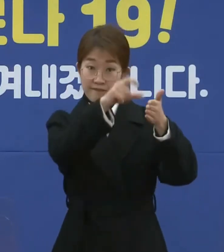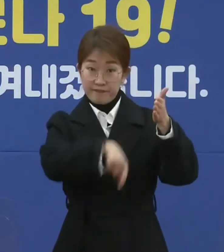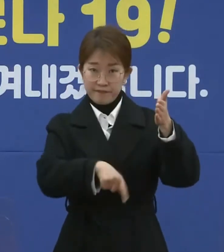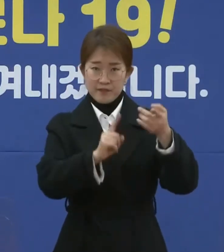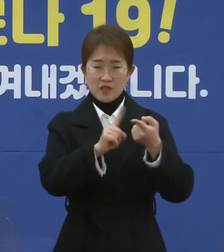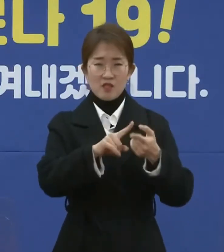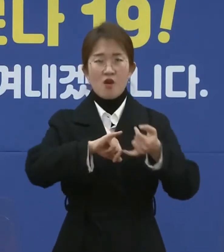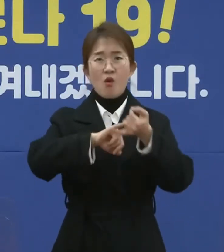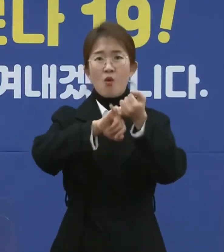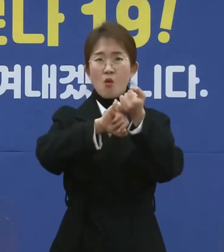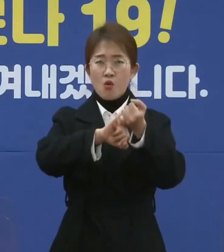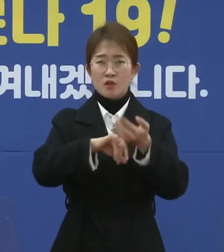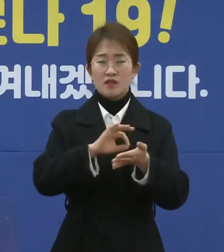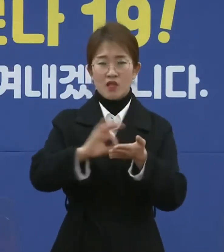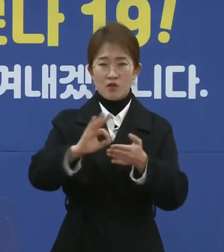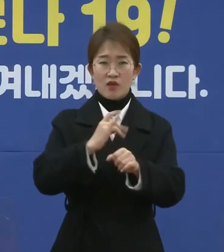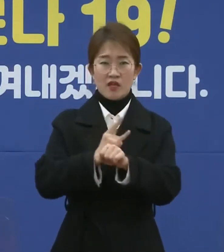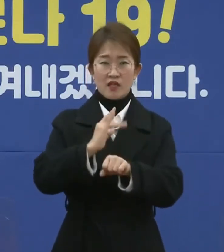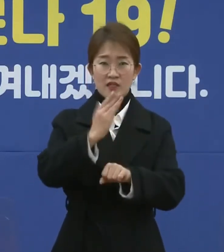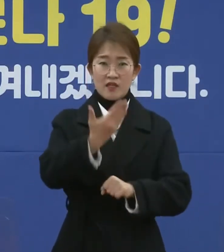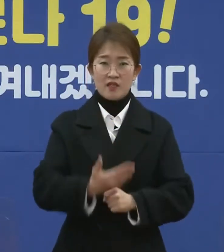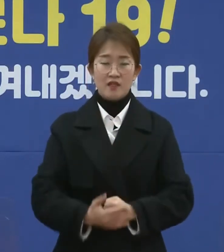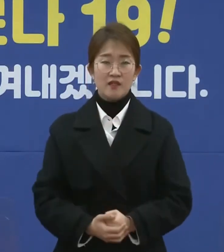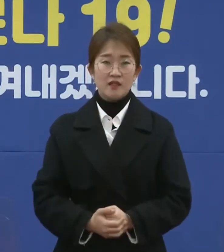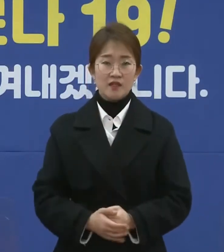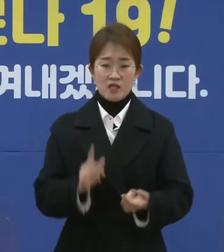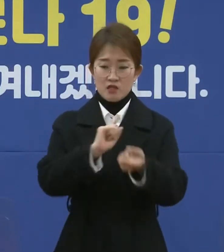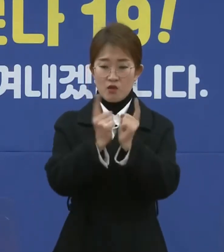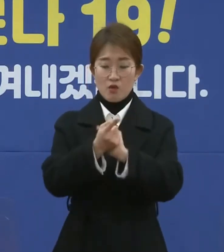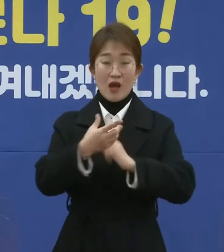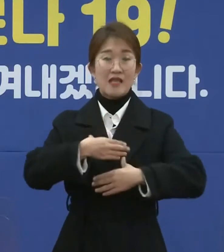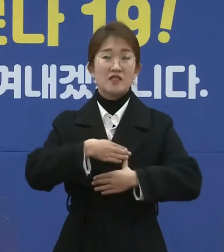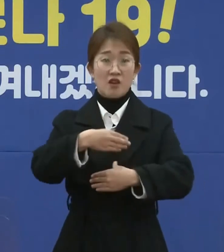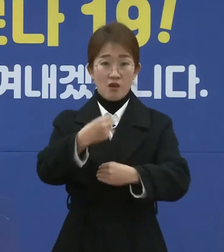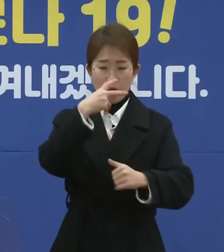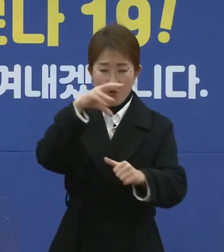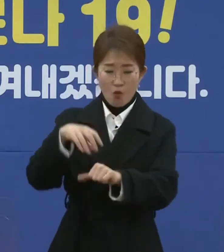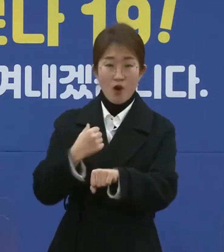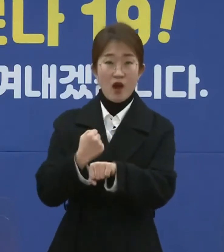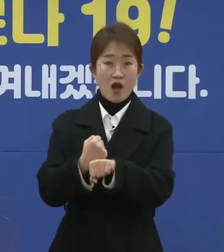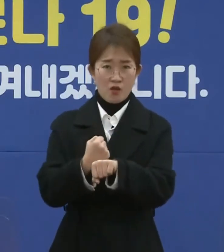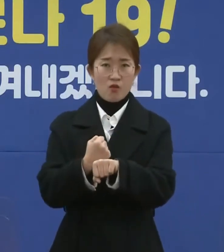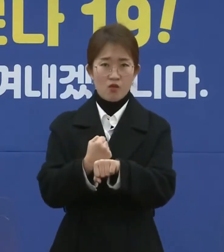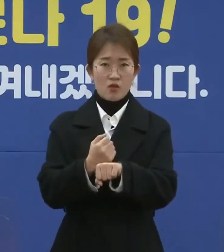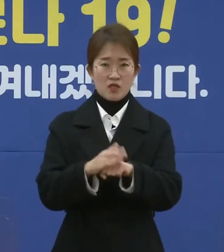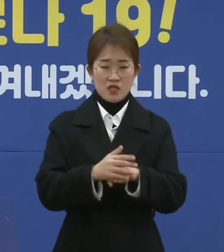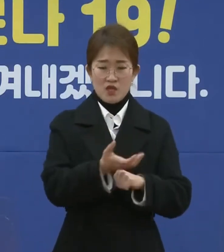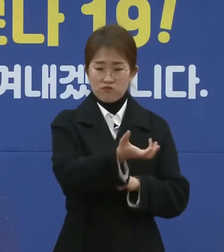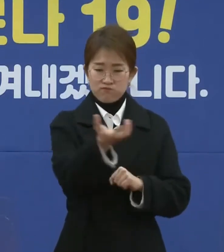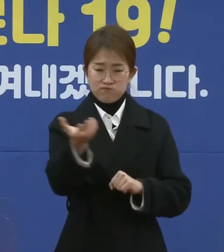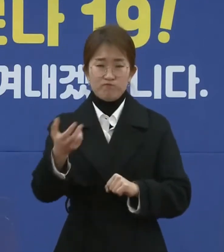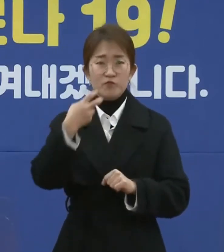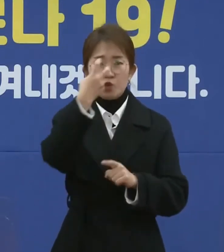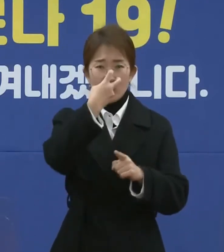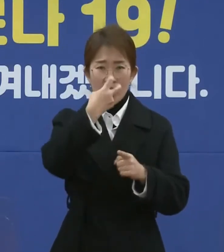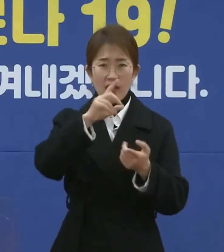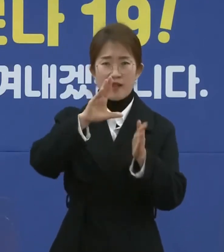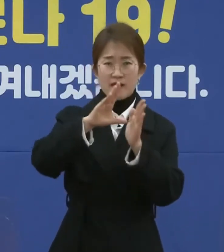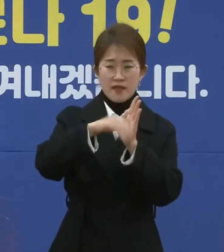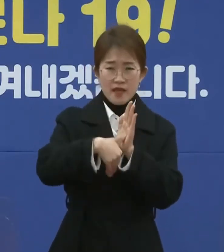반드시 사용해야 합니다. 서로의 안전을 지키고 역학조사의 효율을 높이기 위한